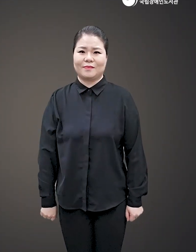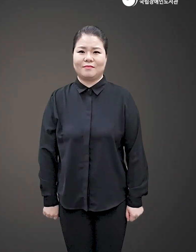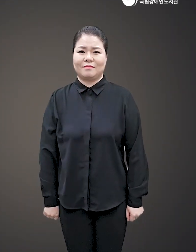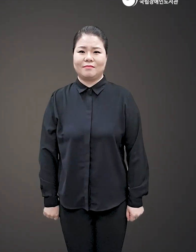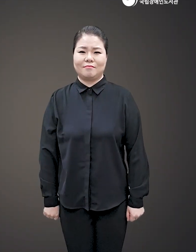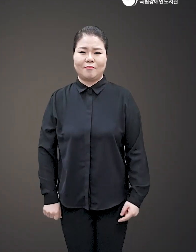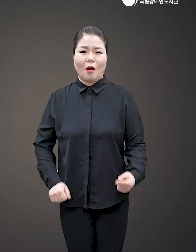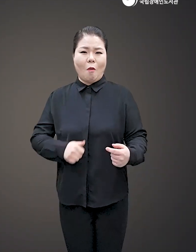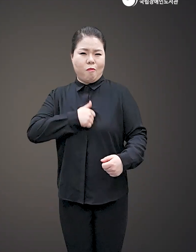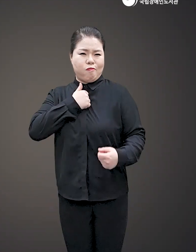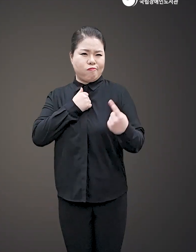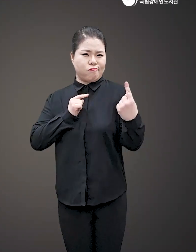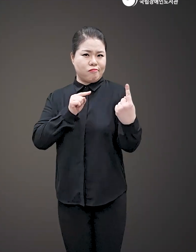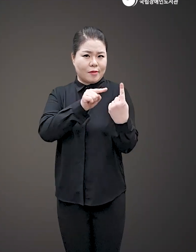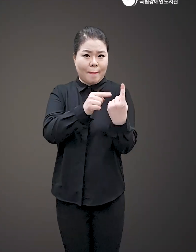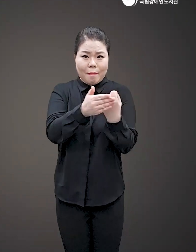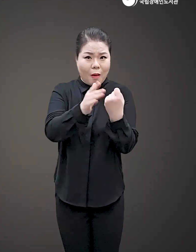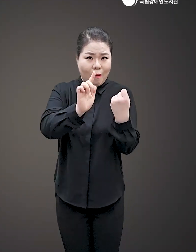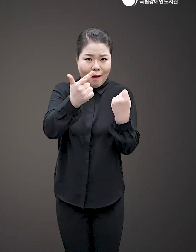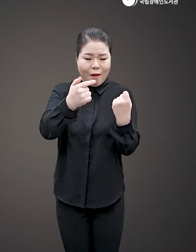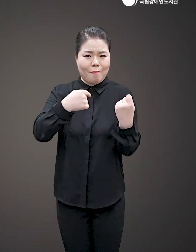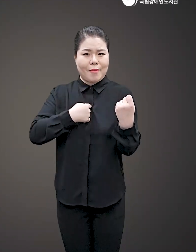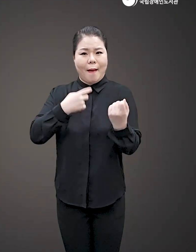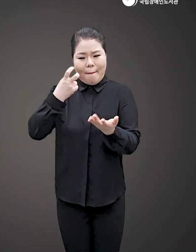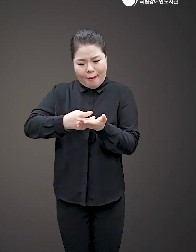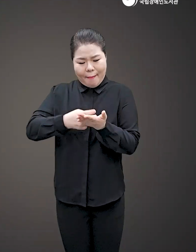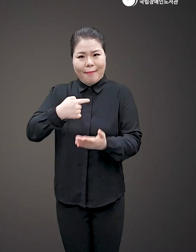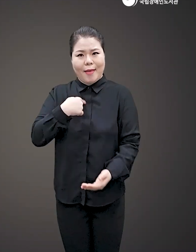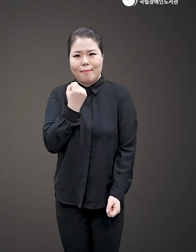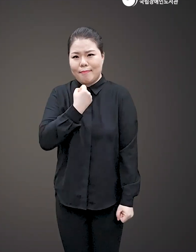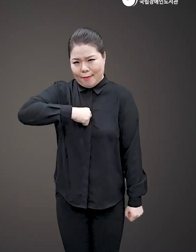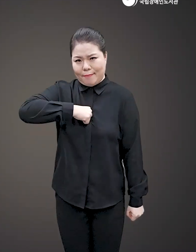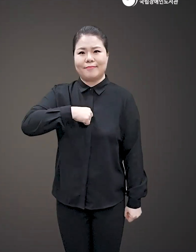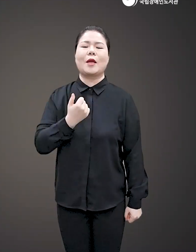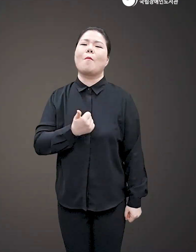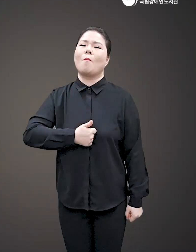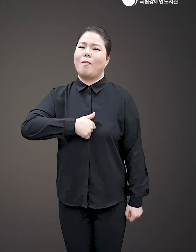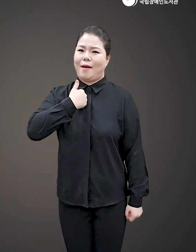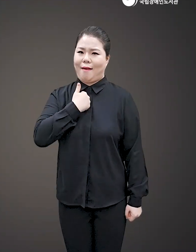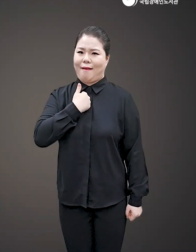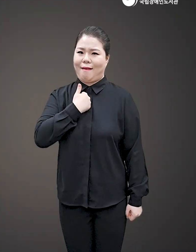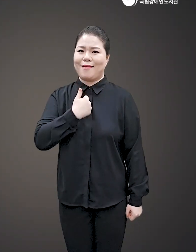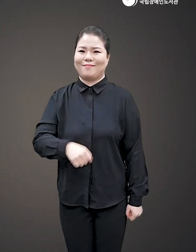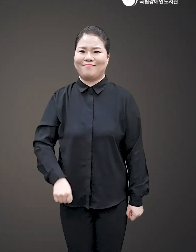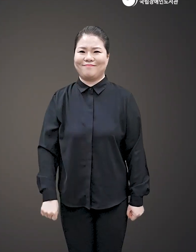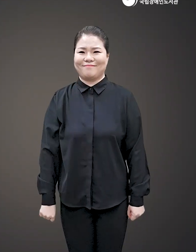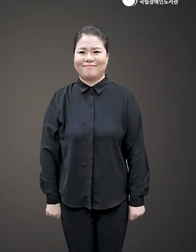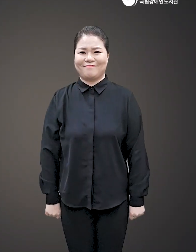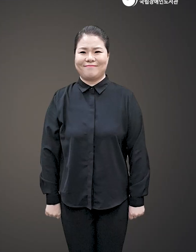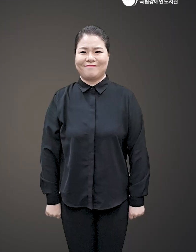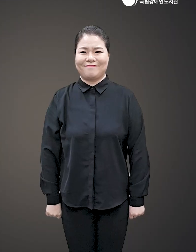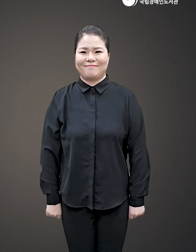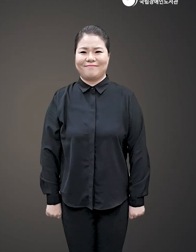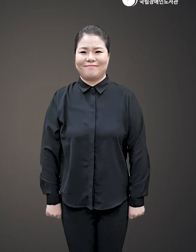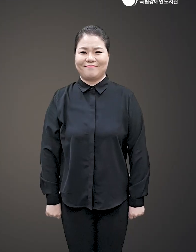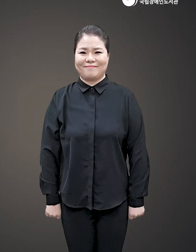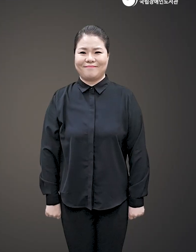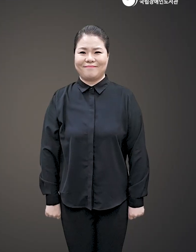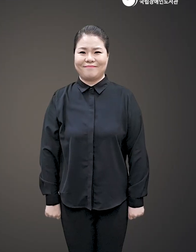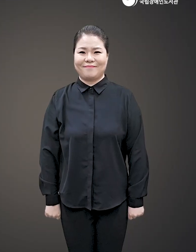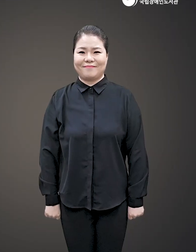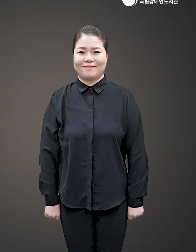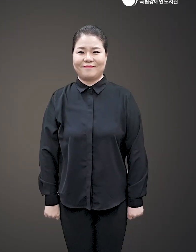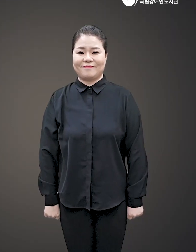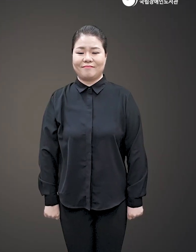분노는 상대방이 아니라 사실 자신을 향한 요구다 자신이 정한 기준을 스스로 지키지 못해서